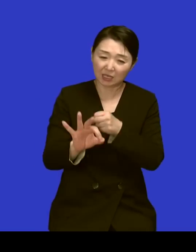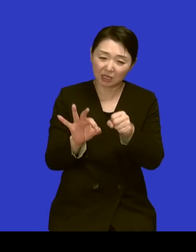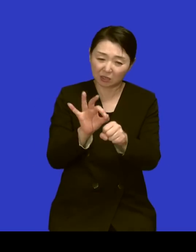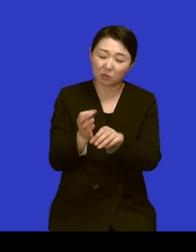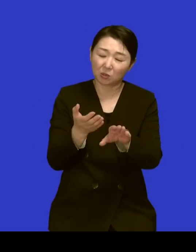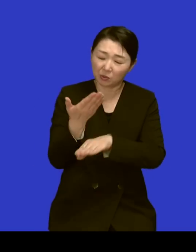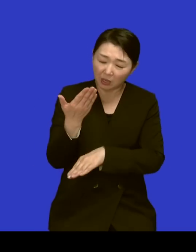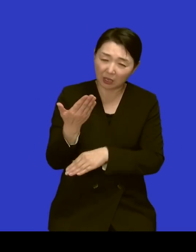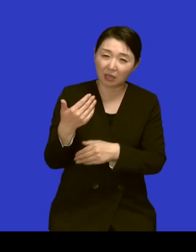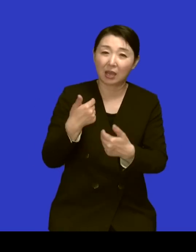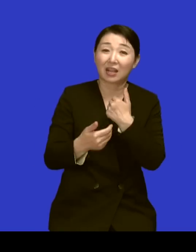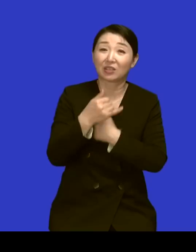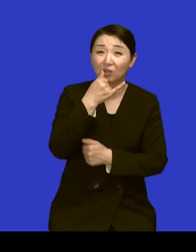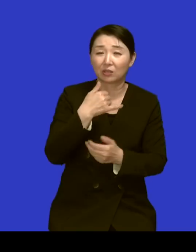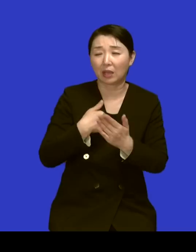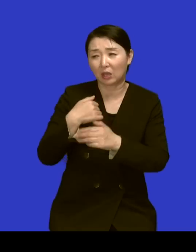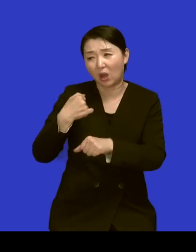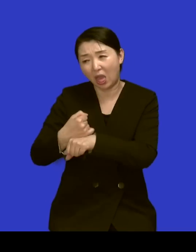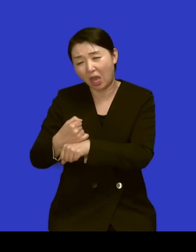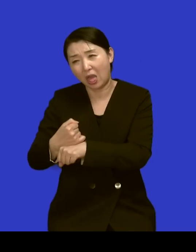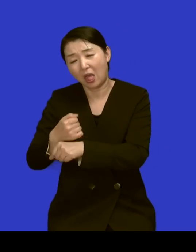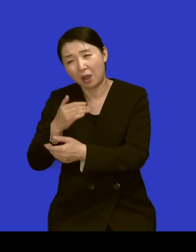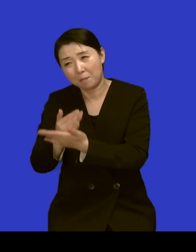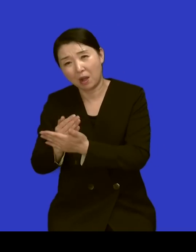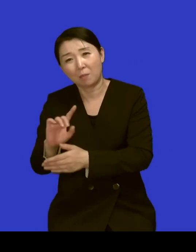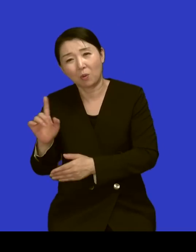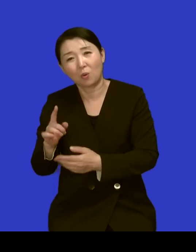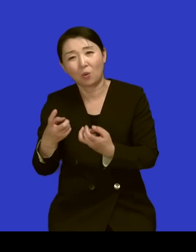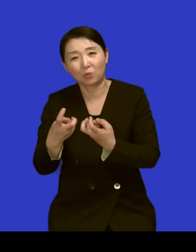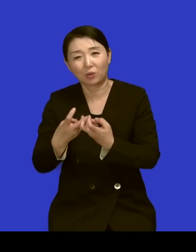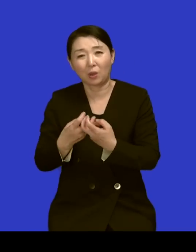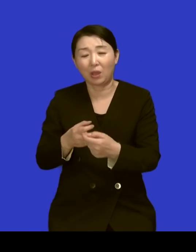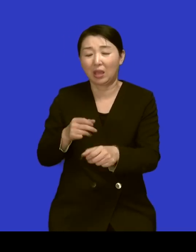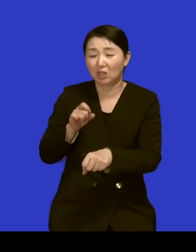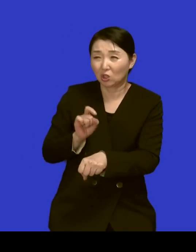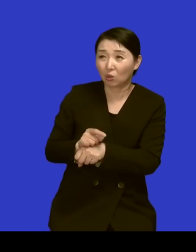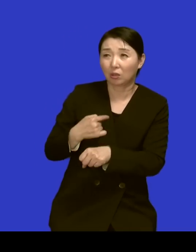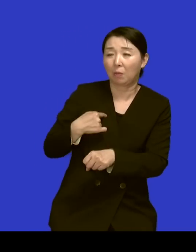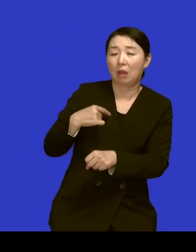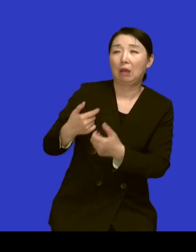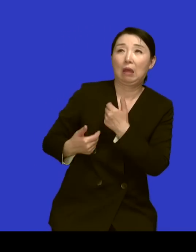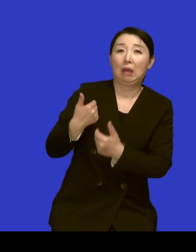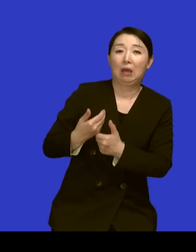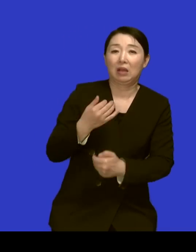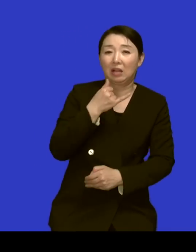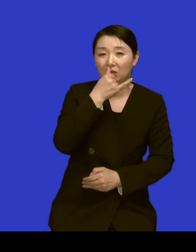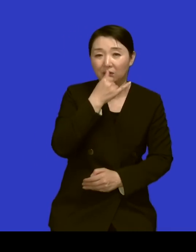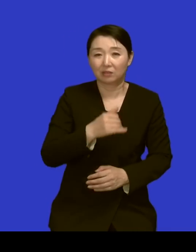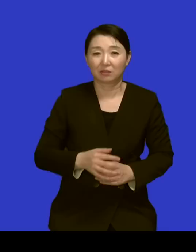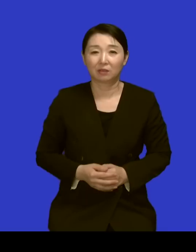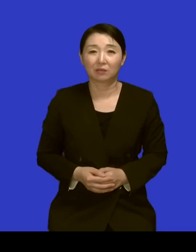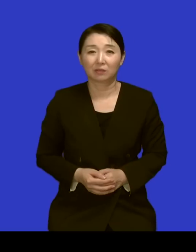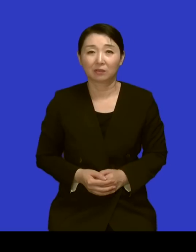해야 되나 그리고 제가 성격적으로 이 비즈니스가 너무 안 맞아요 그래서 손님 오시면 막 진땀이 나서